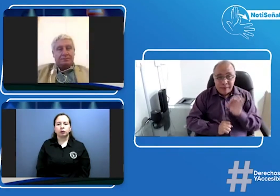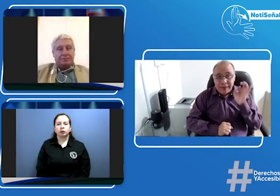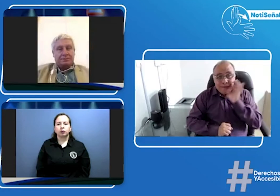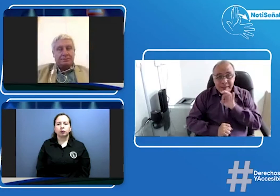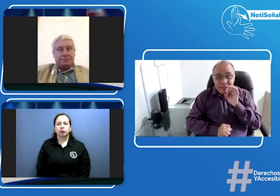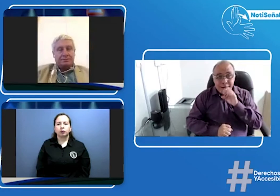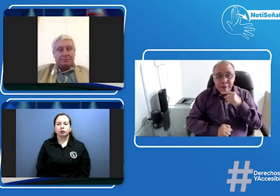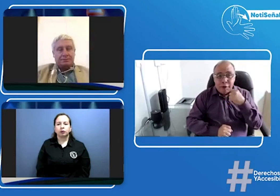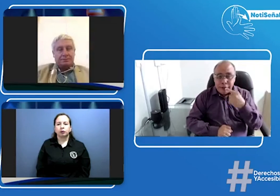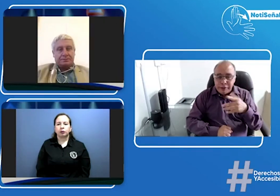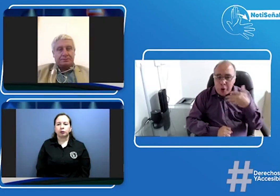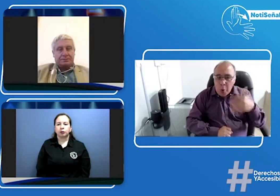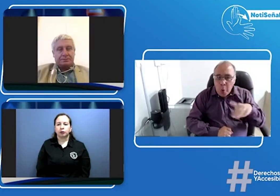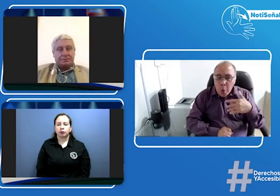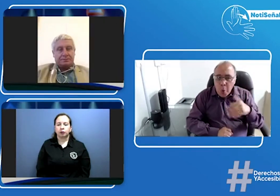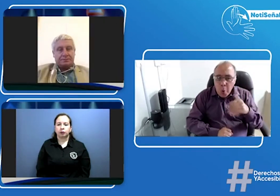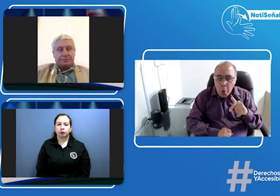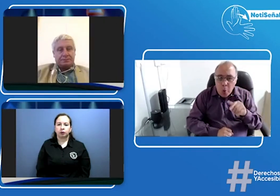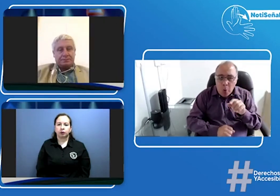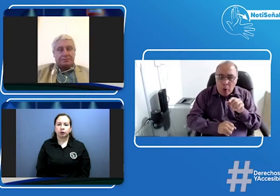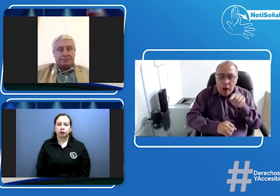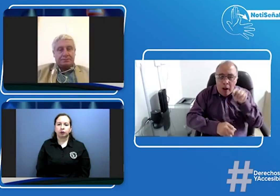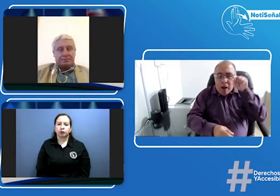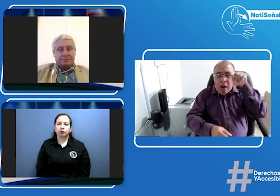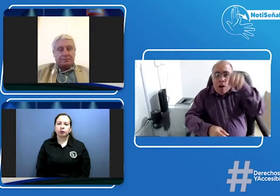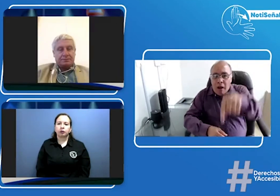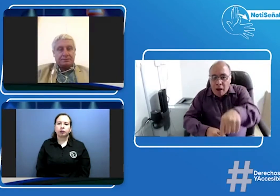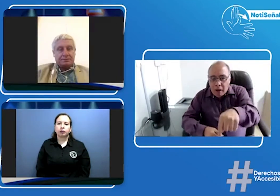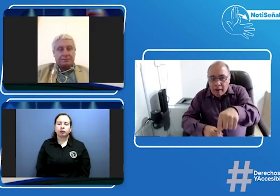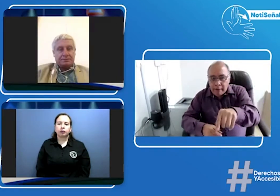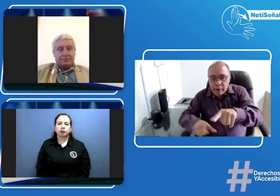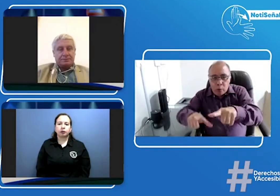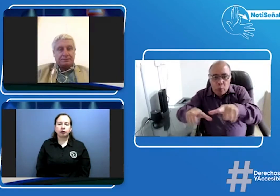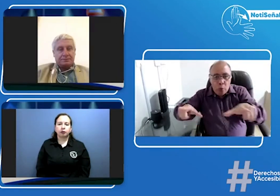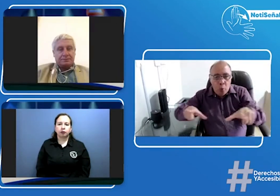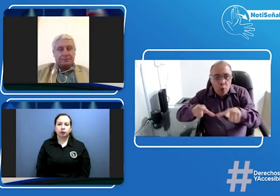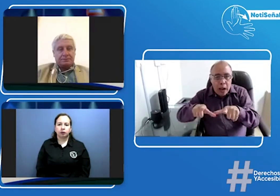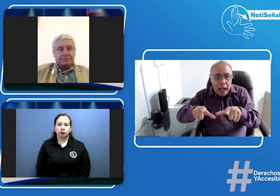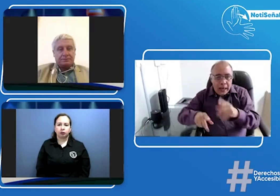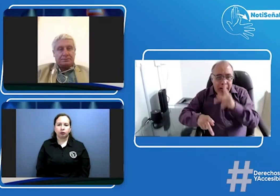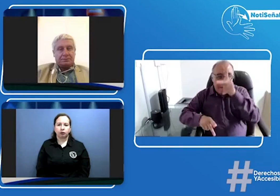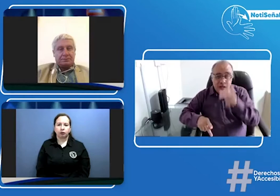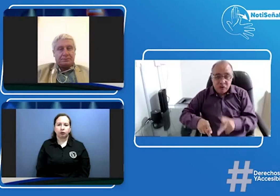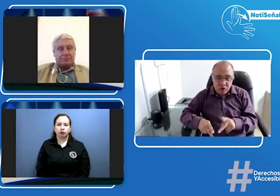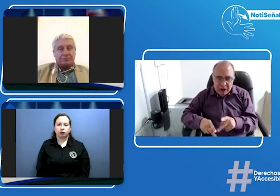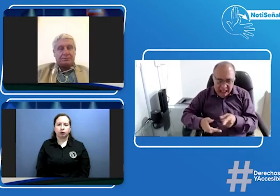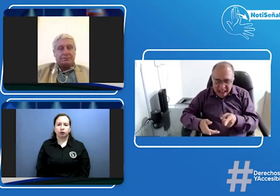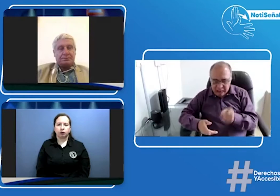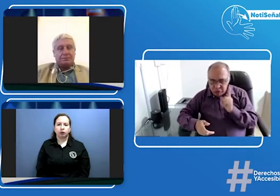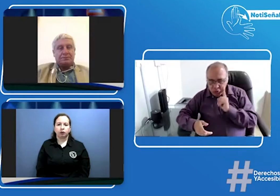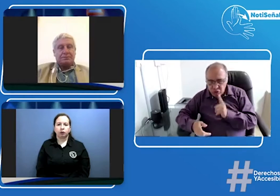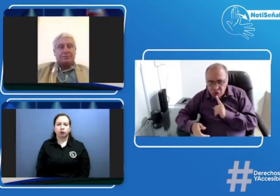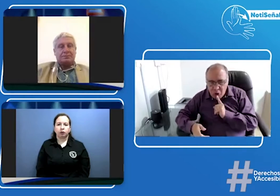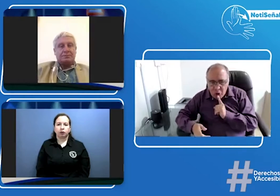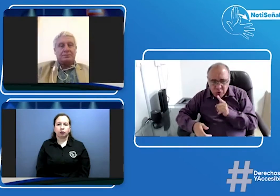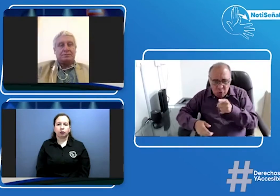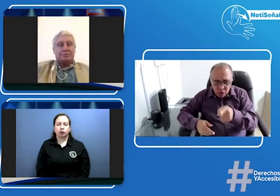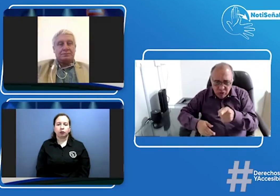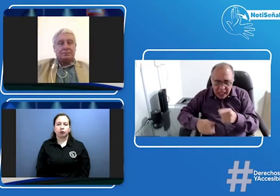Villavicencio nos está diciendo algo similar esta persona nos dice tengo que ir a ese lugar